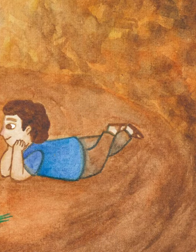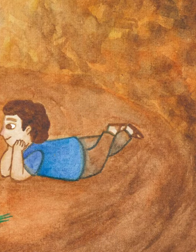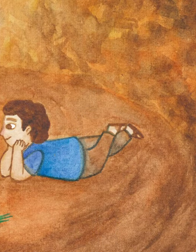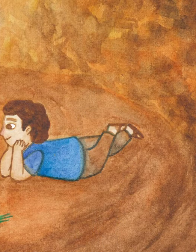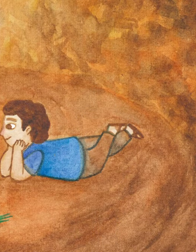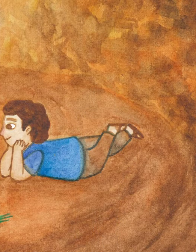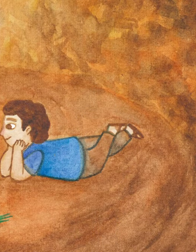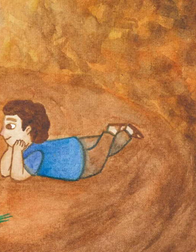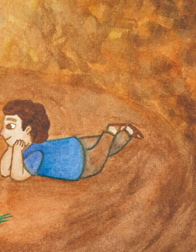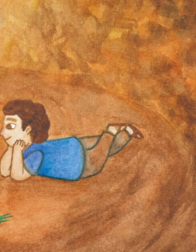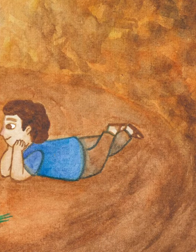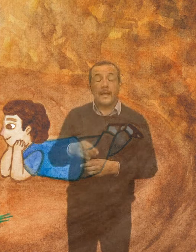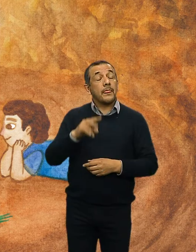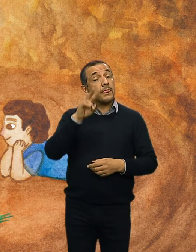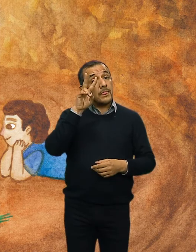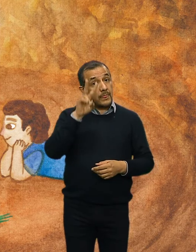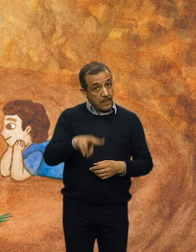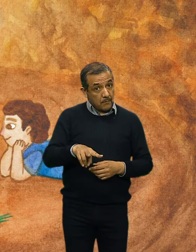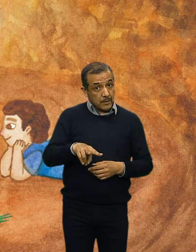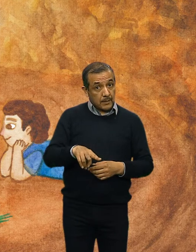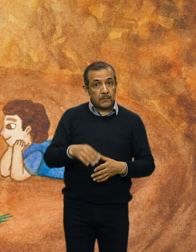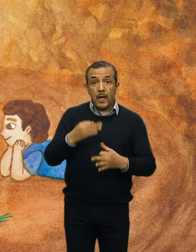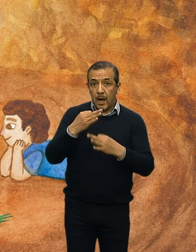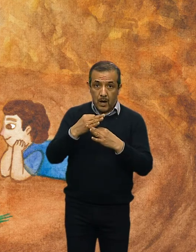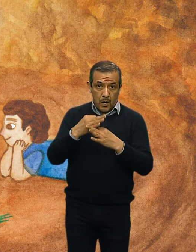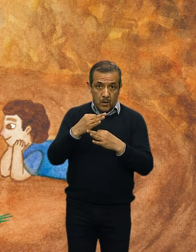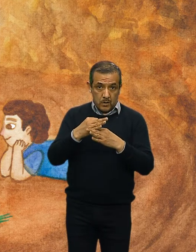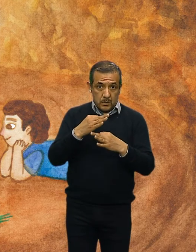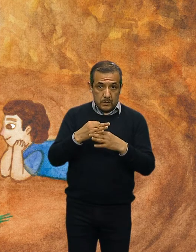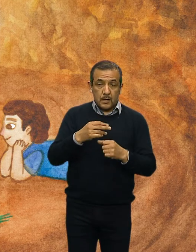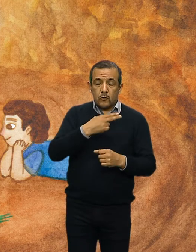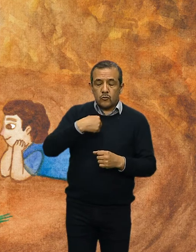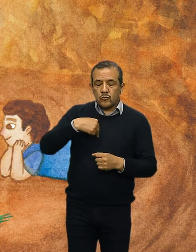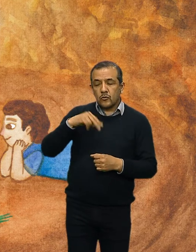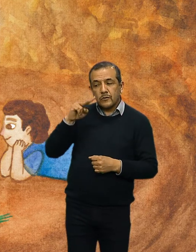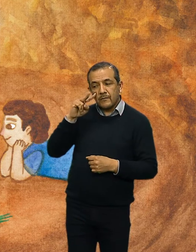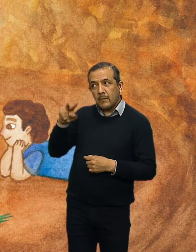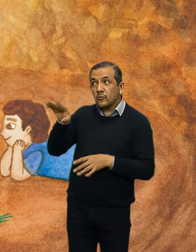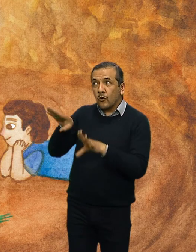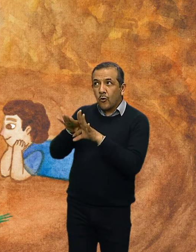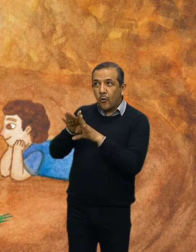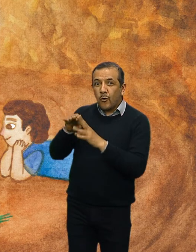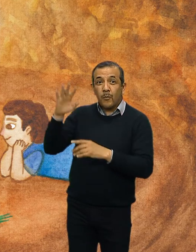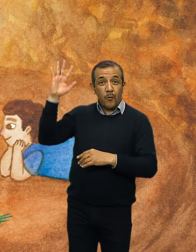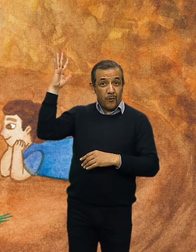A decir verdad, en la actualidad, se observa con mayor intensidad el movimiento del sol.